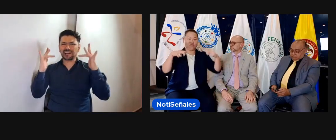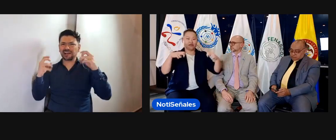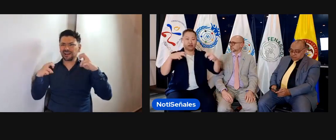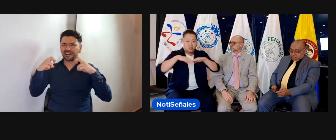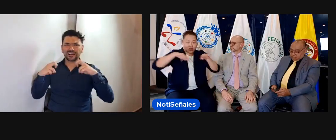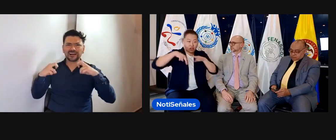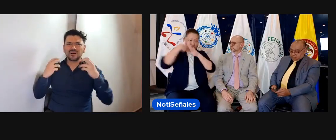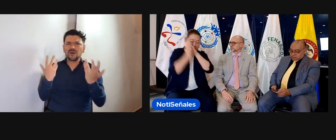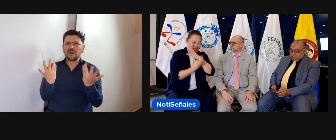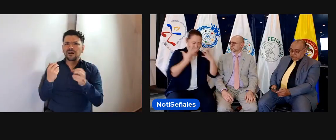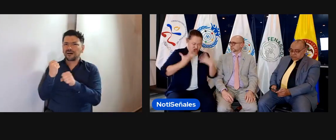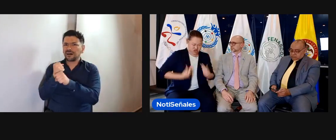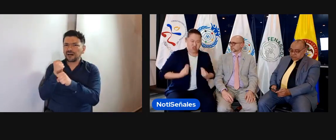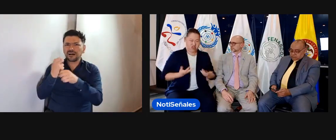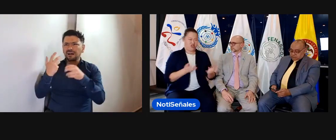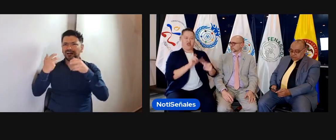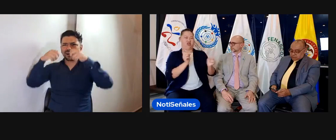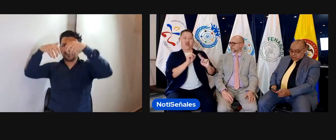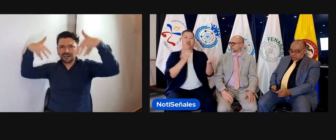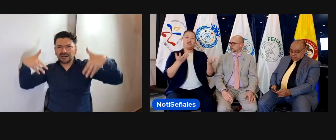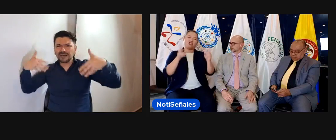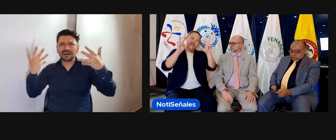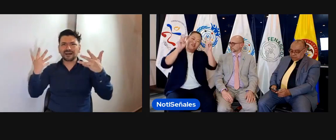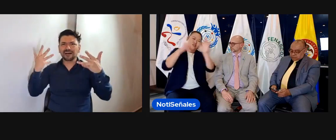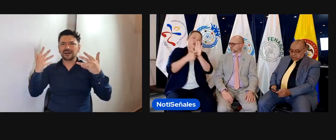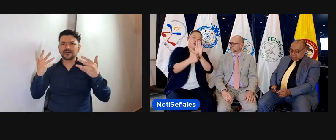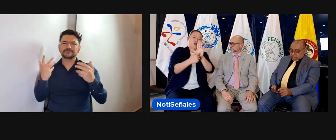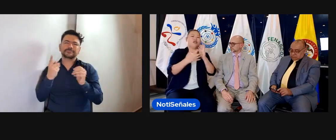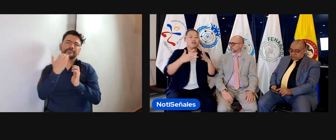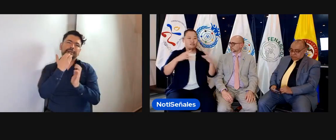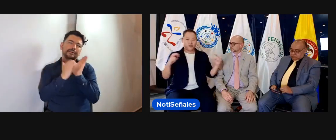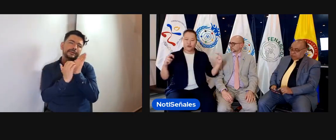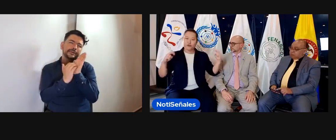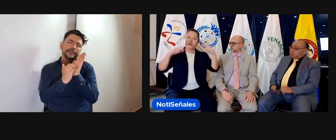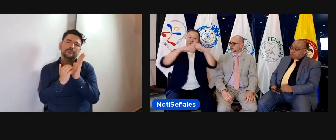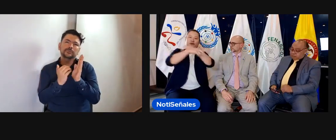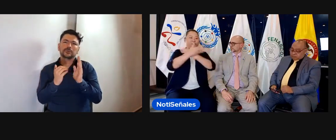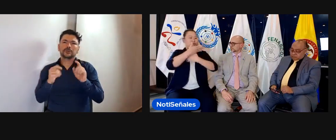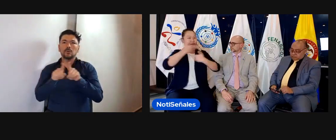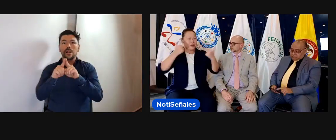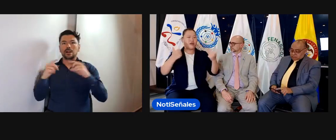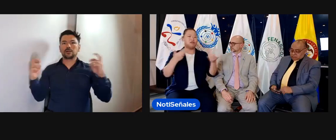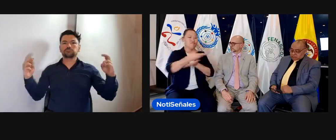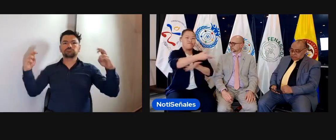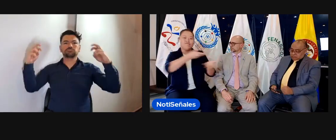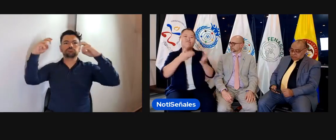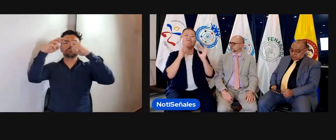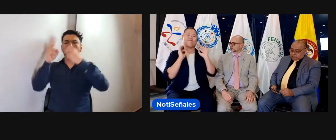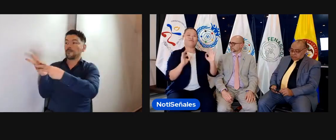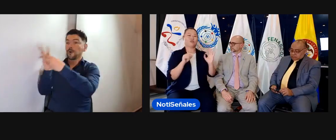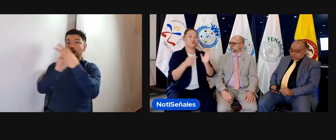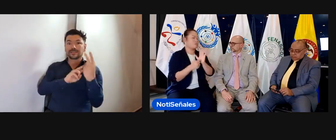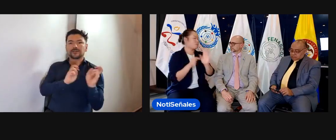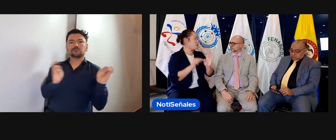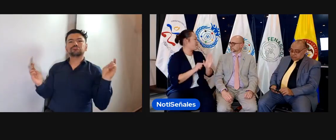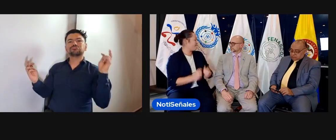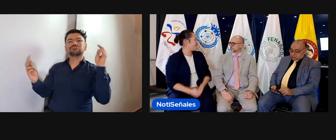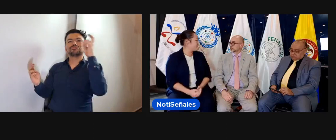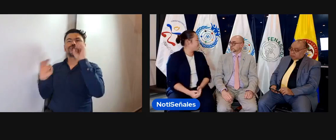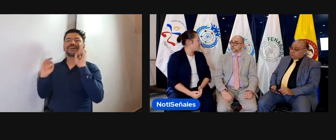triangular que hay, y que, pues, nos mantengamos fortalecidos. Porque si uno de esos puntos llega a fallar, pues, los demás